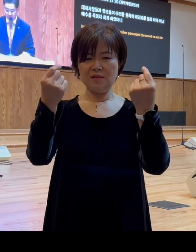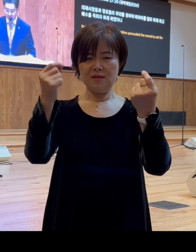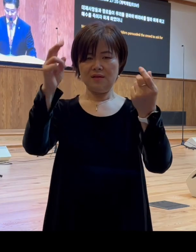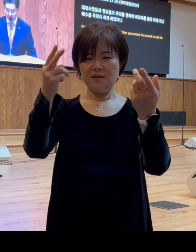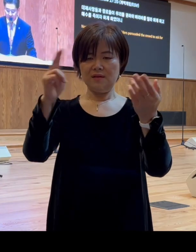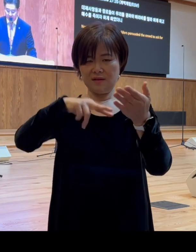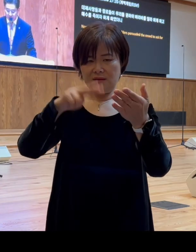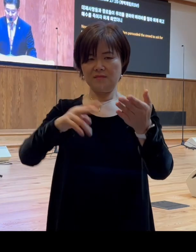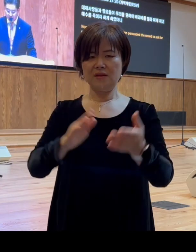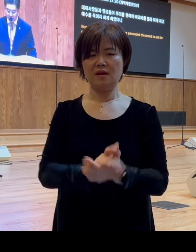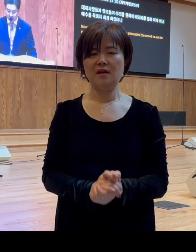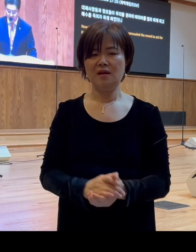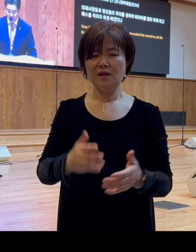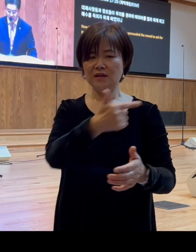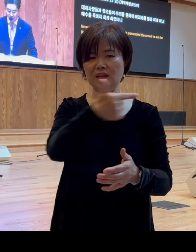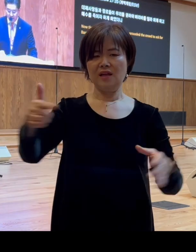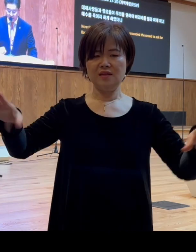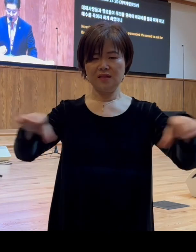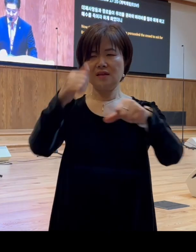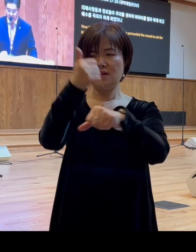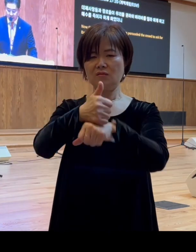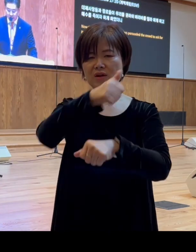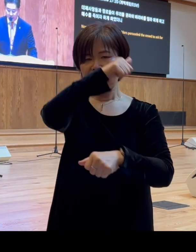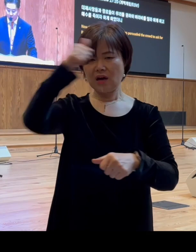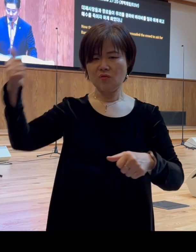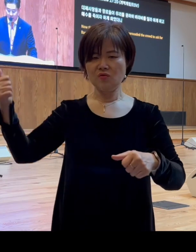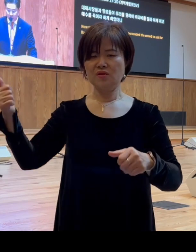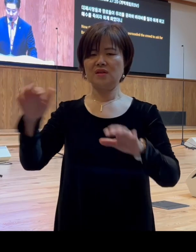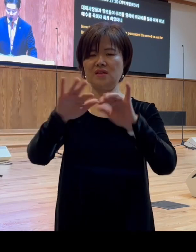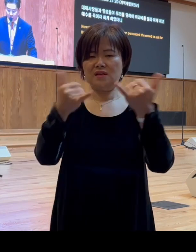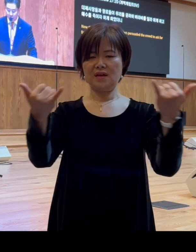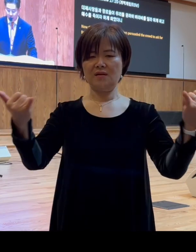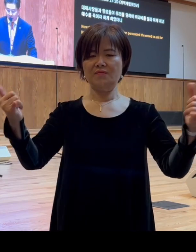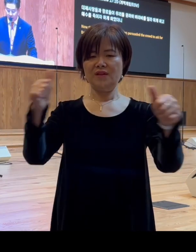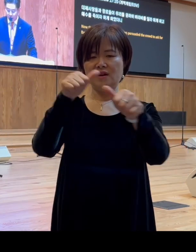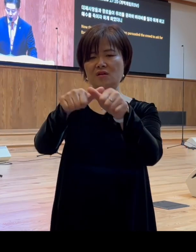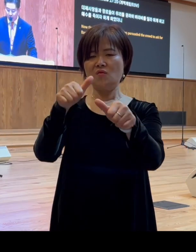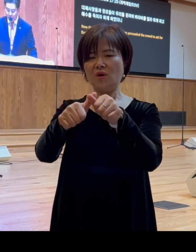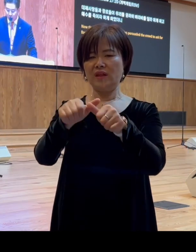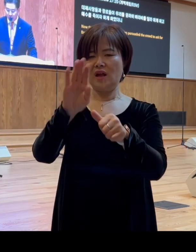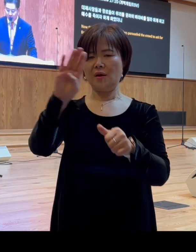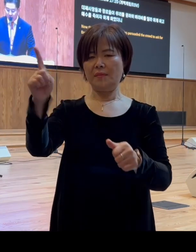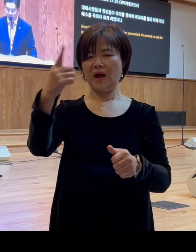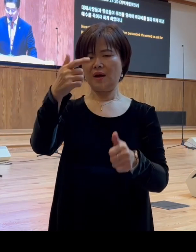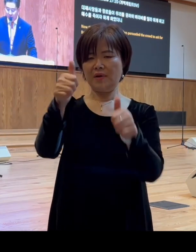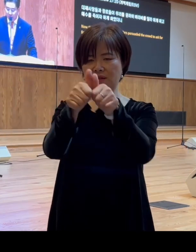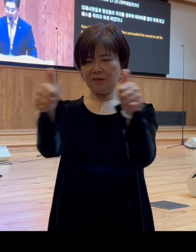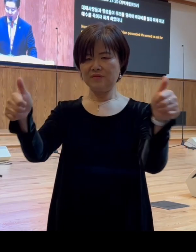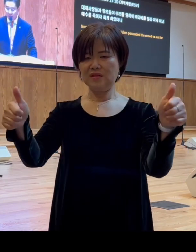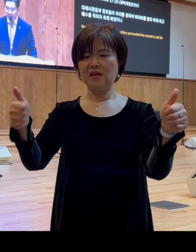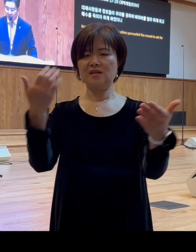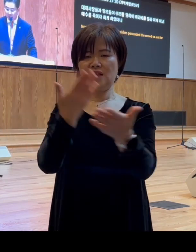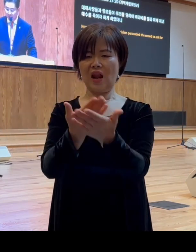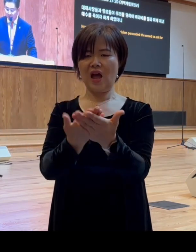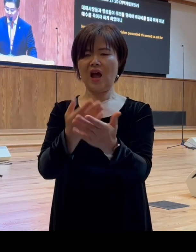시작 대제사장들과 장노들이 무리를 권하여 바라바를 달라하게 하고